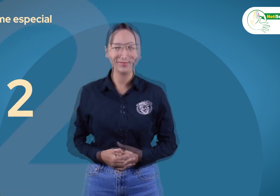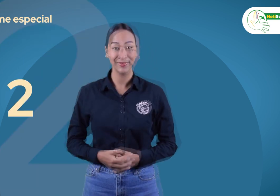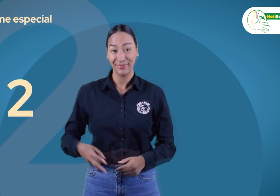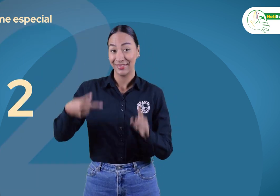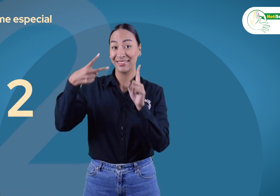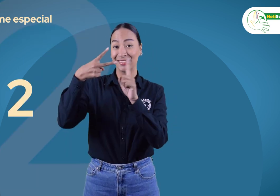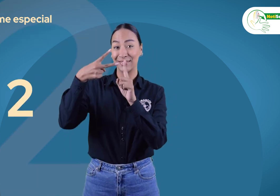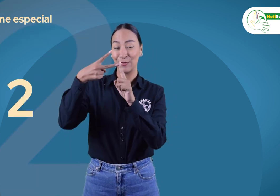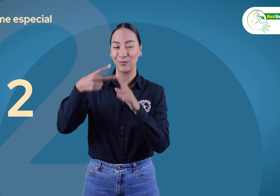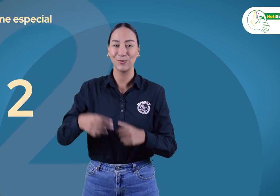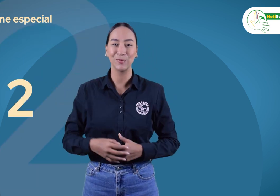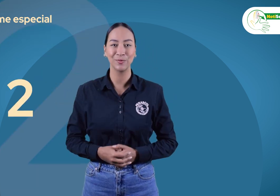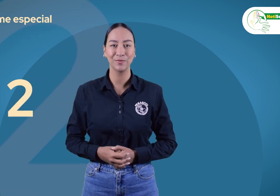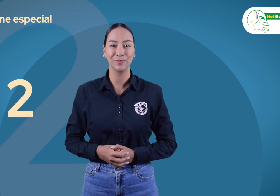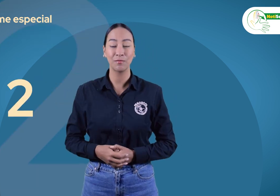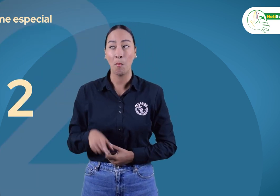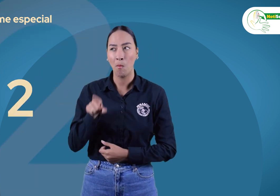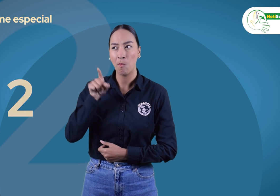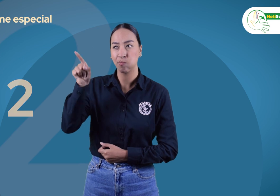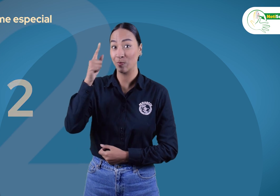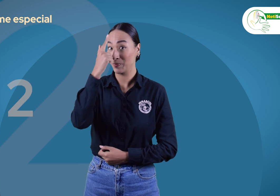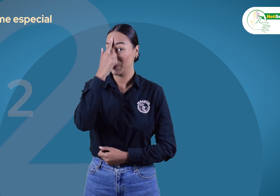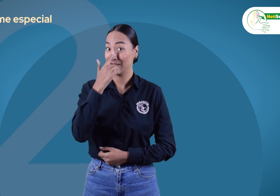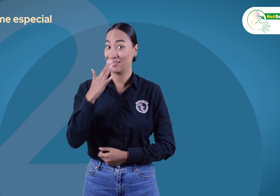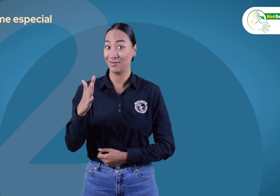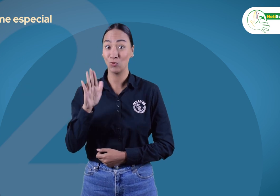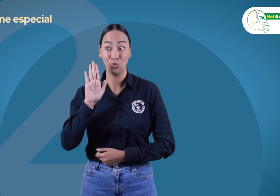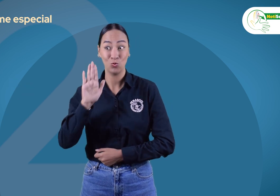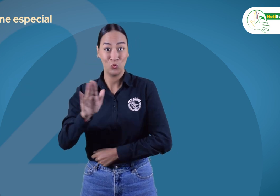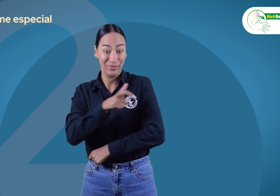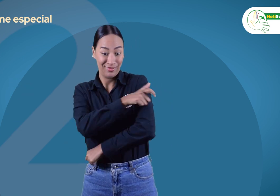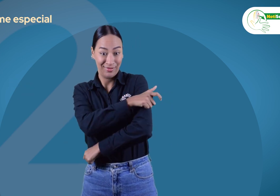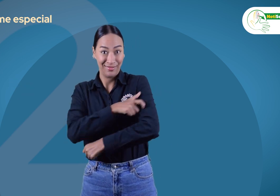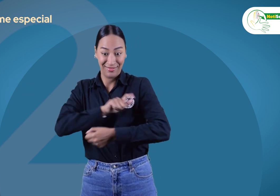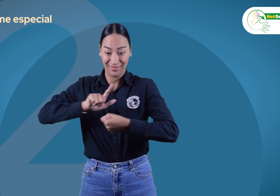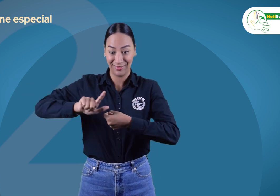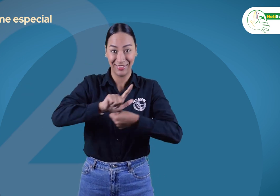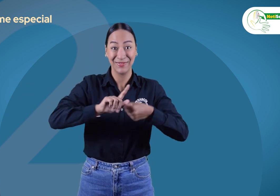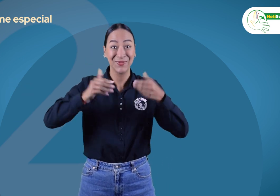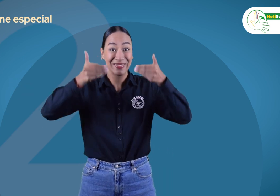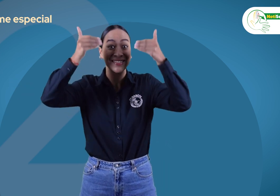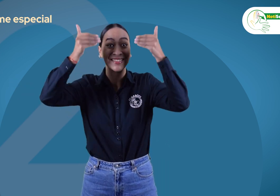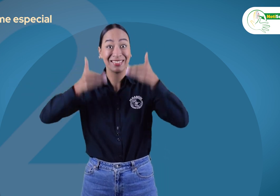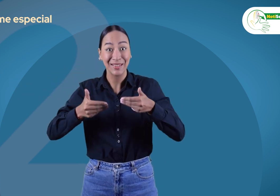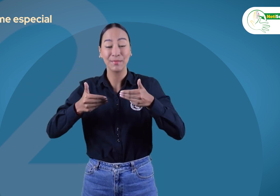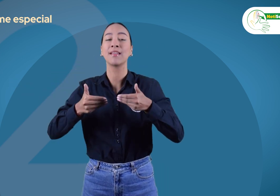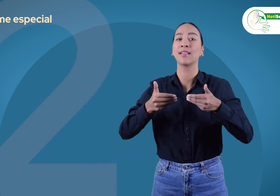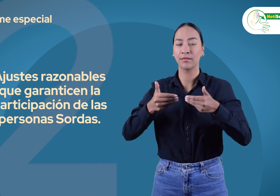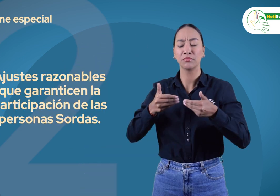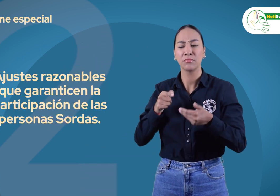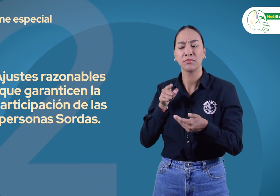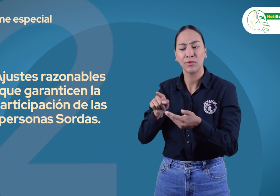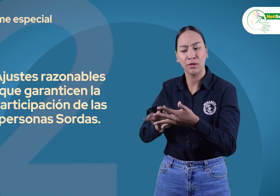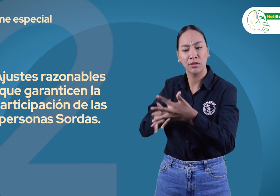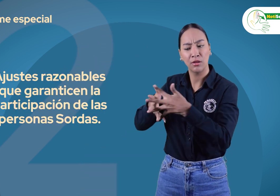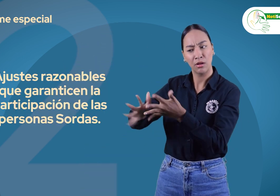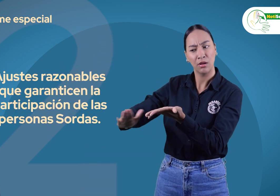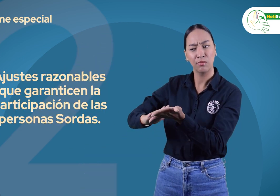El segundo, conocer la situación de los comités locales de discapacidad en Santa Marta y saber si cuentan con los